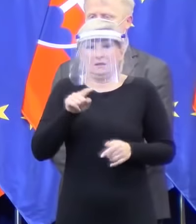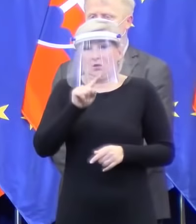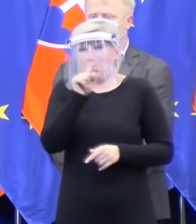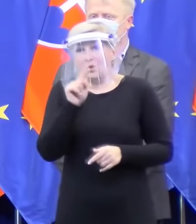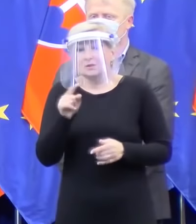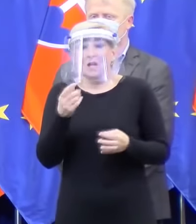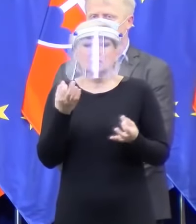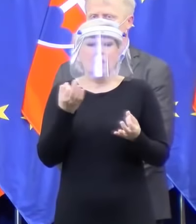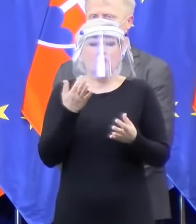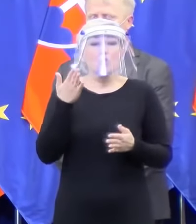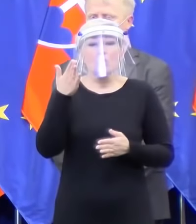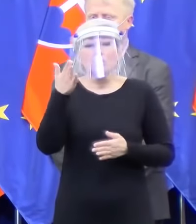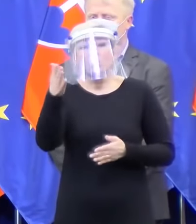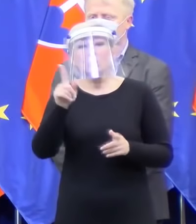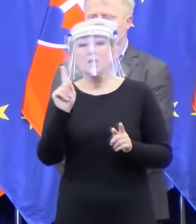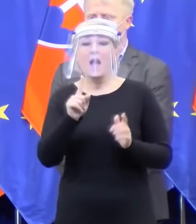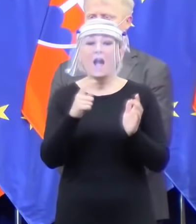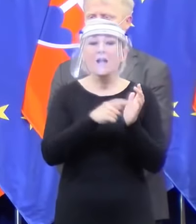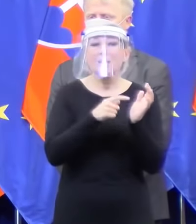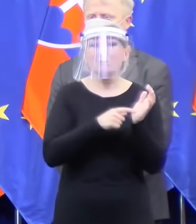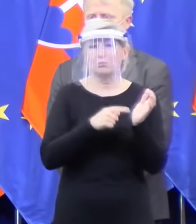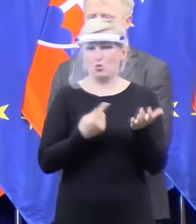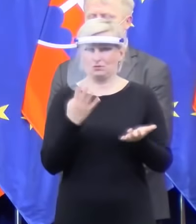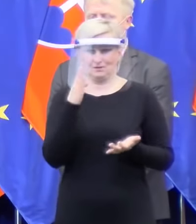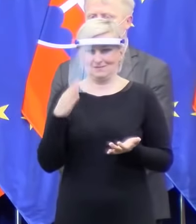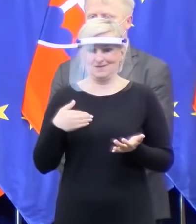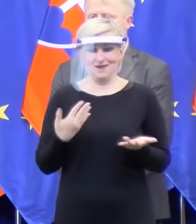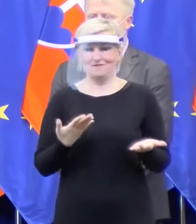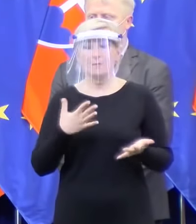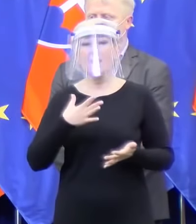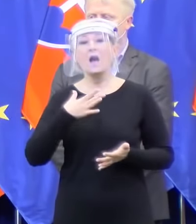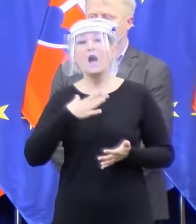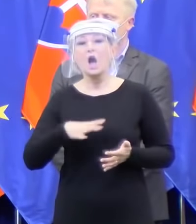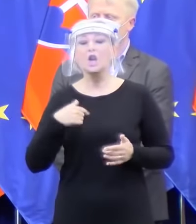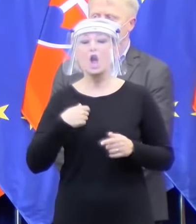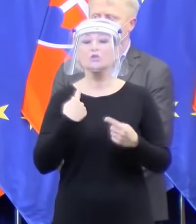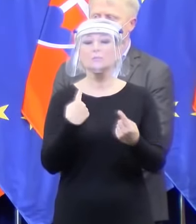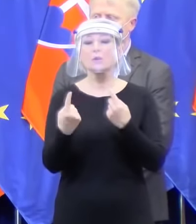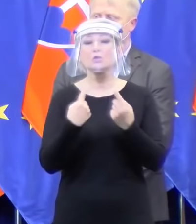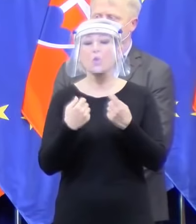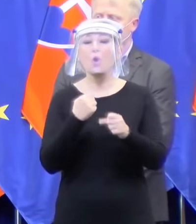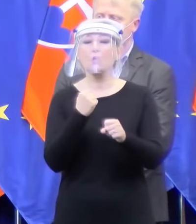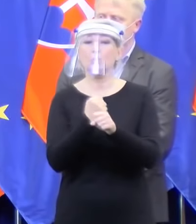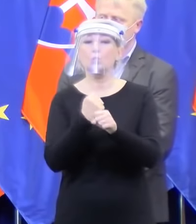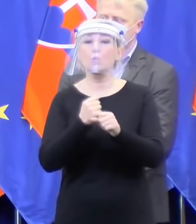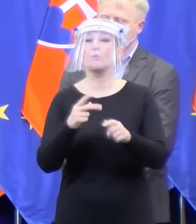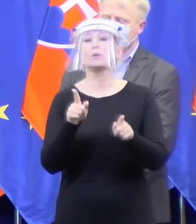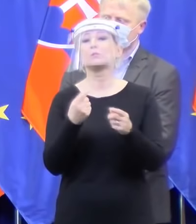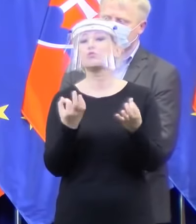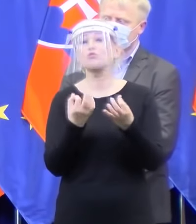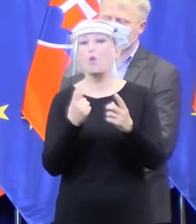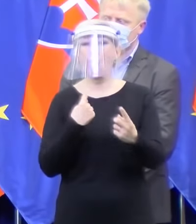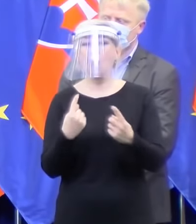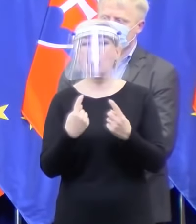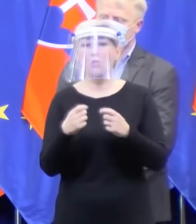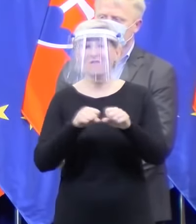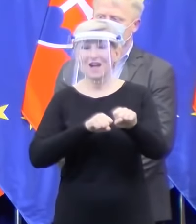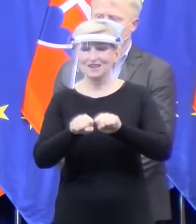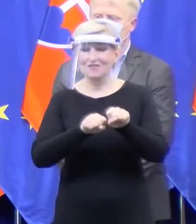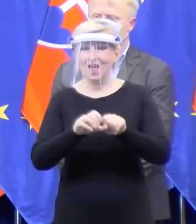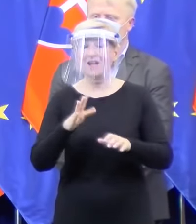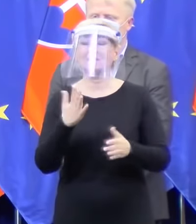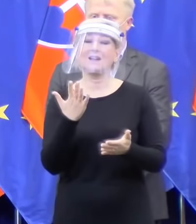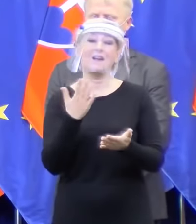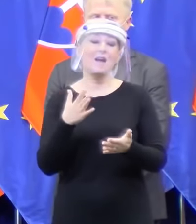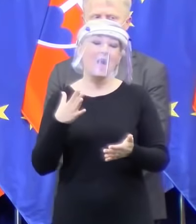ako tam budú zaradené body. My sme sa rozhodli radšej, že zvoláme rokovanie vlády aj každý deň, aj dvakrát do dňa. A